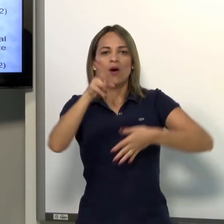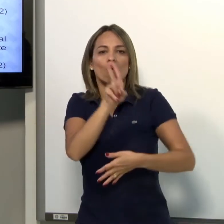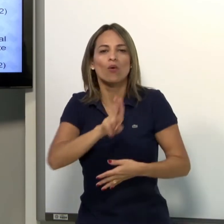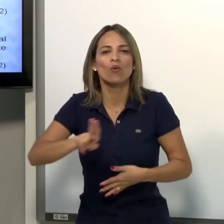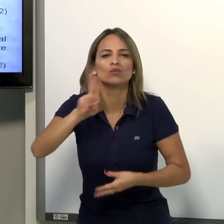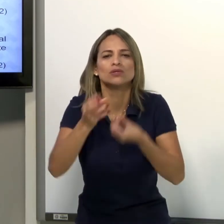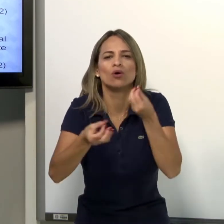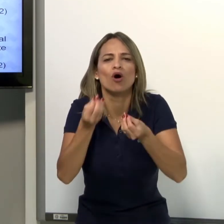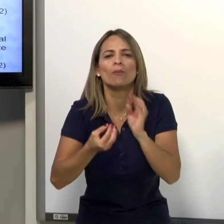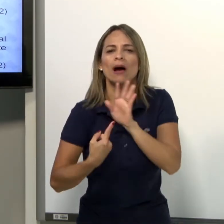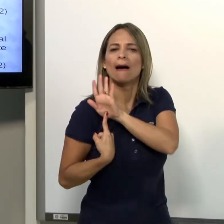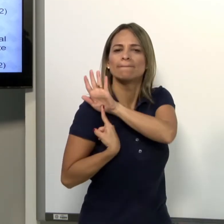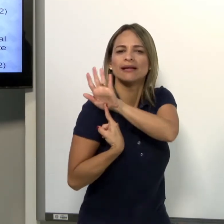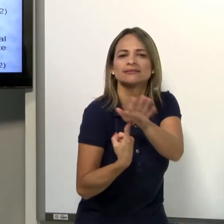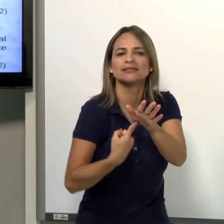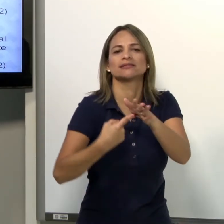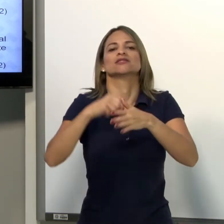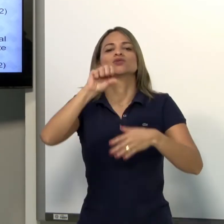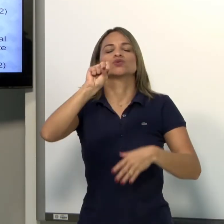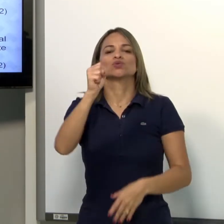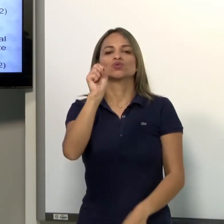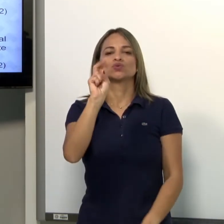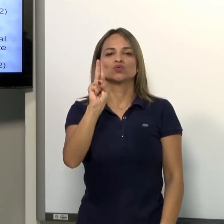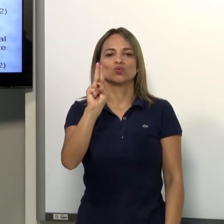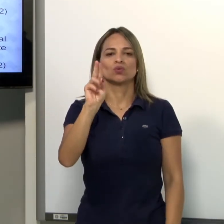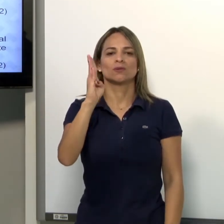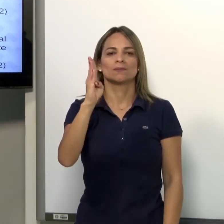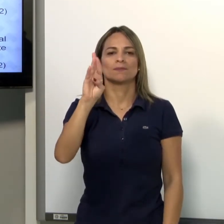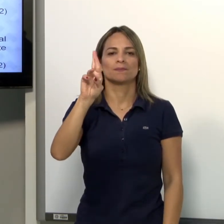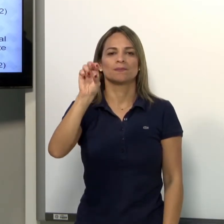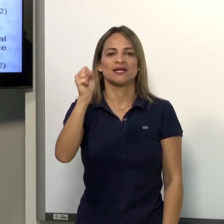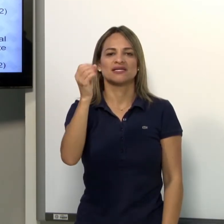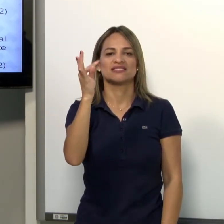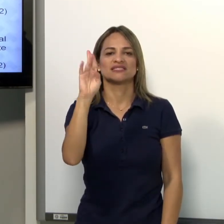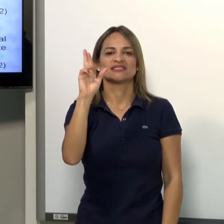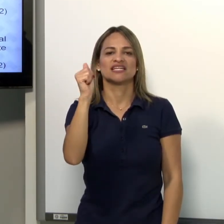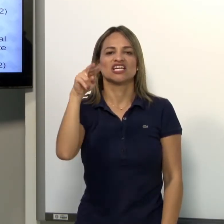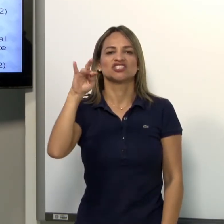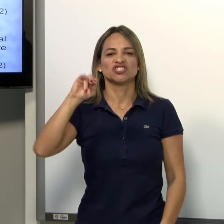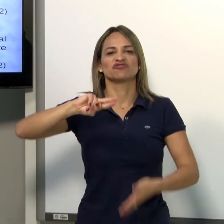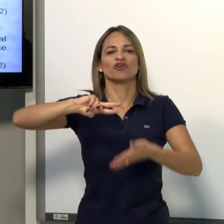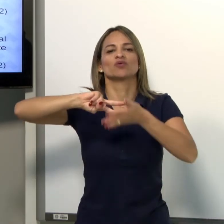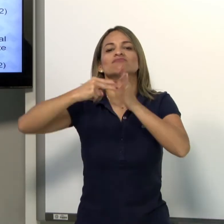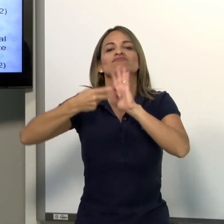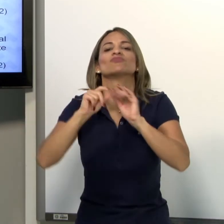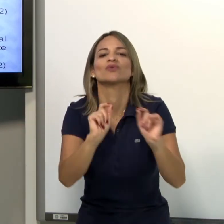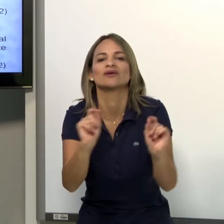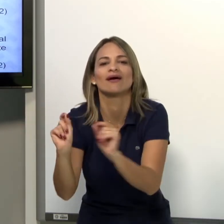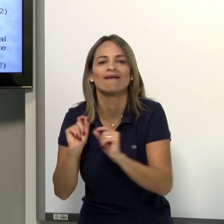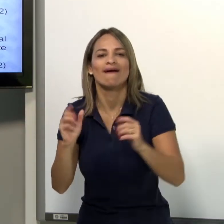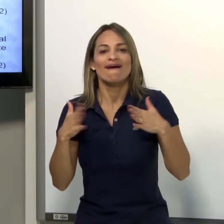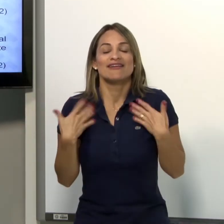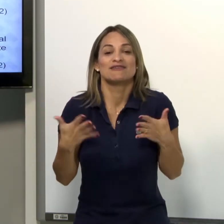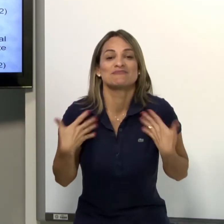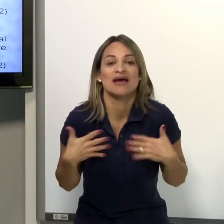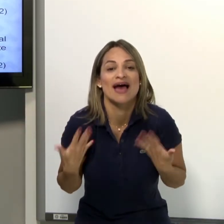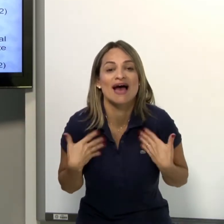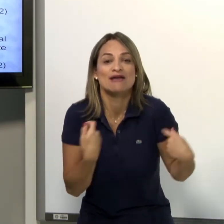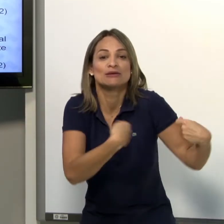usado para representar os substantivos animados.